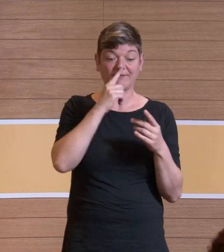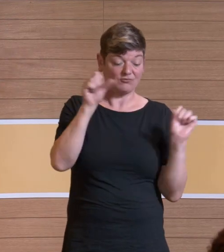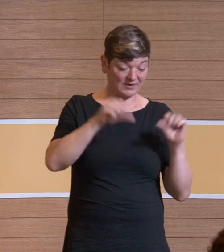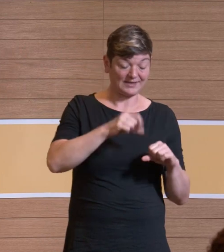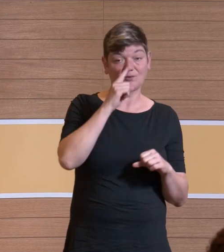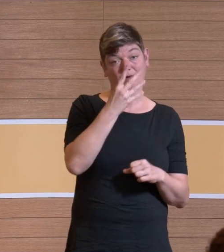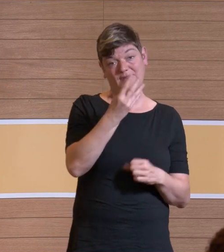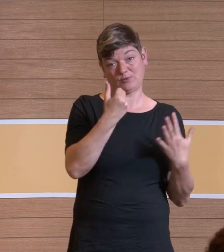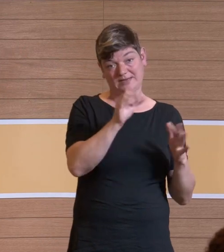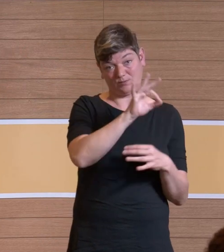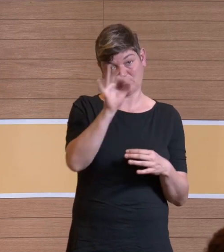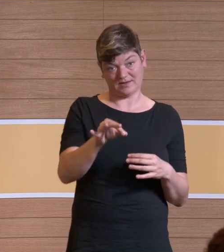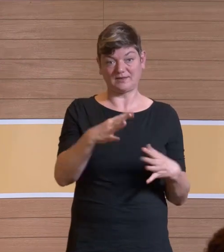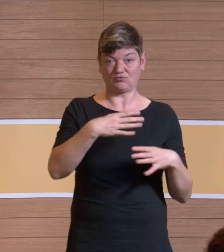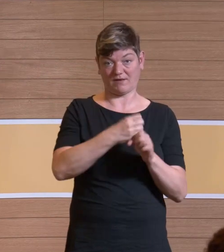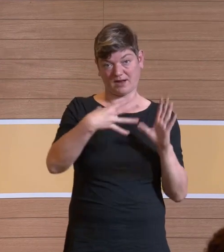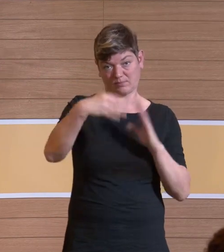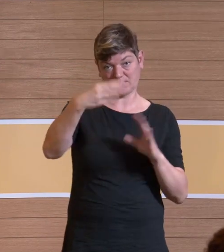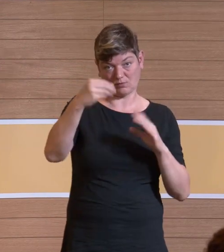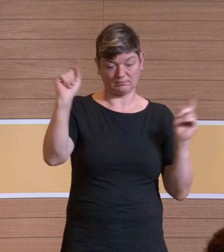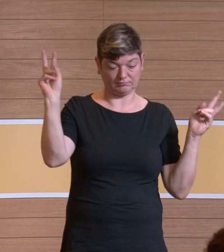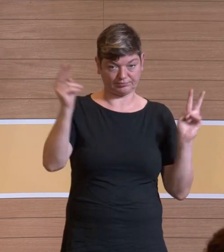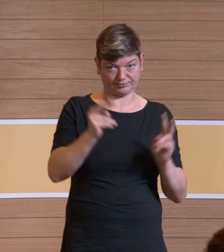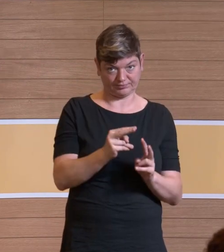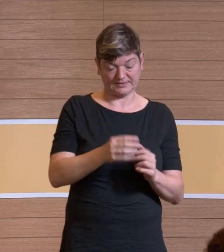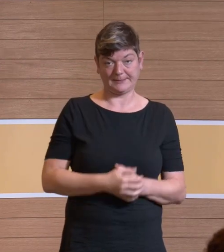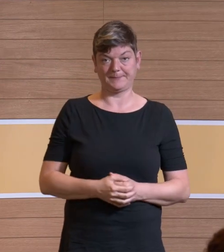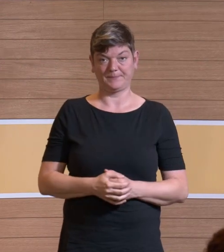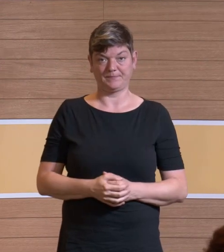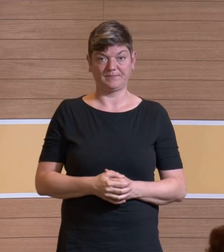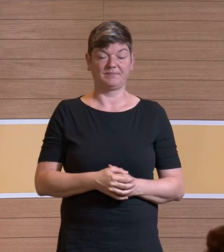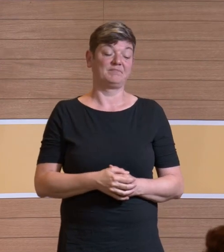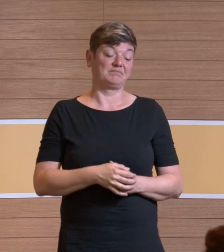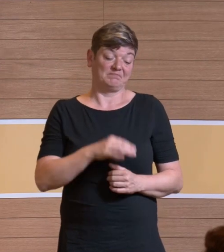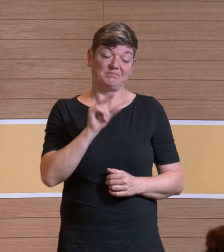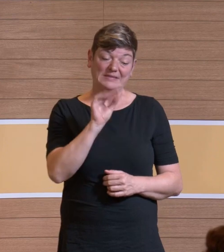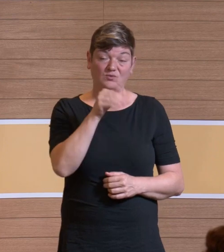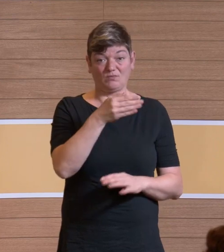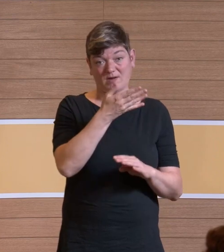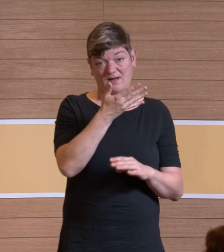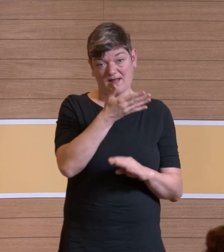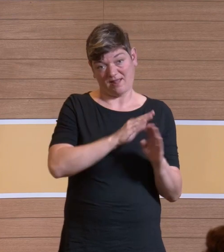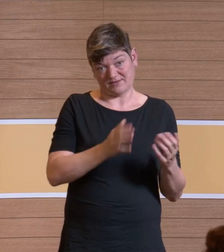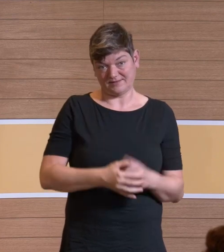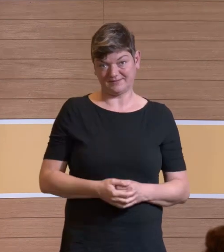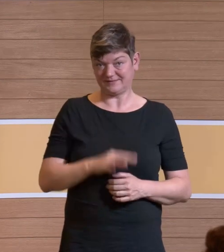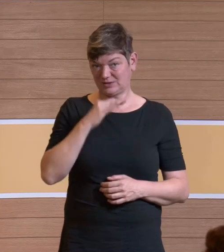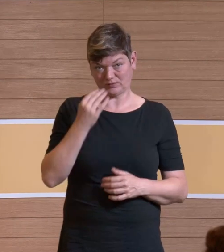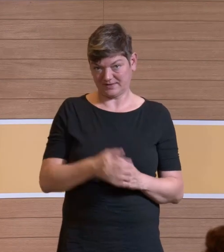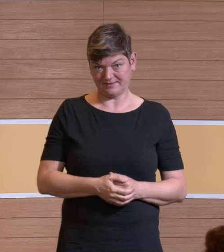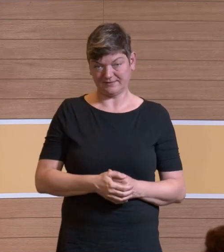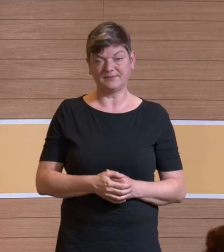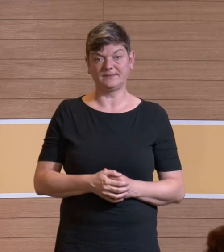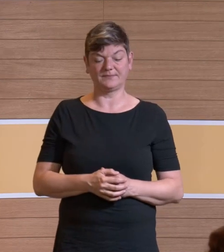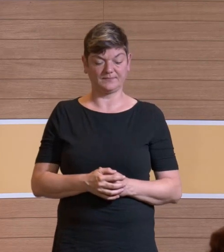sind es nur 64. Und 64 ist ein die Hälfte. Das ist nicht sehr viel. Der Schallpegel, den Sie um die 99 Prozent zu